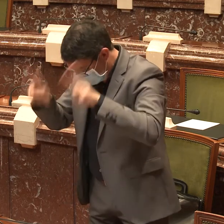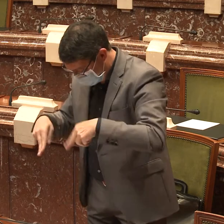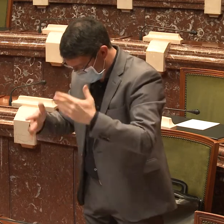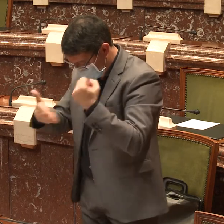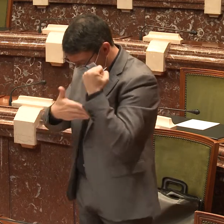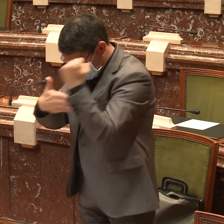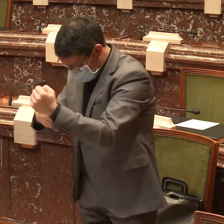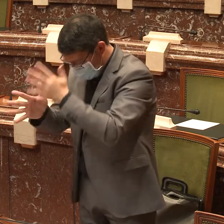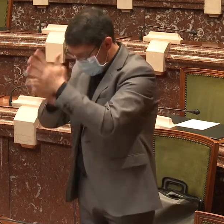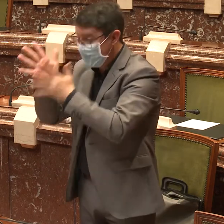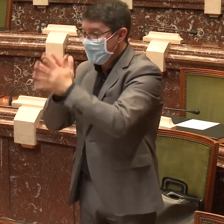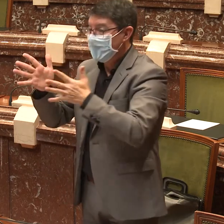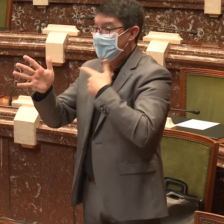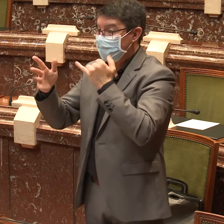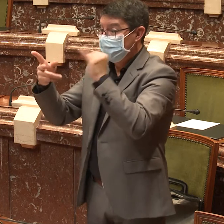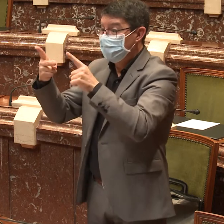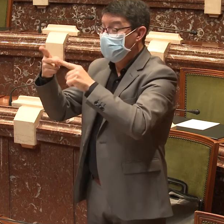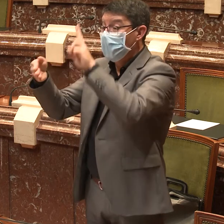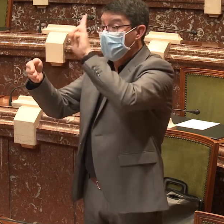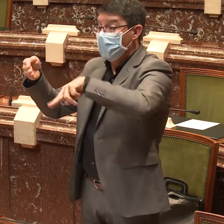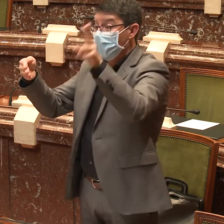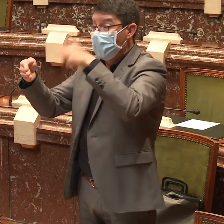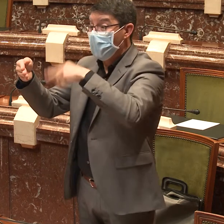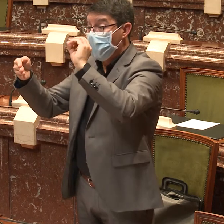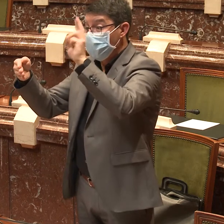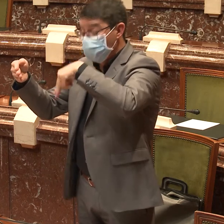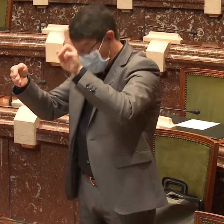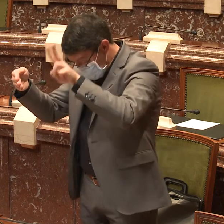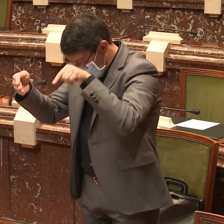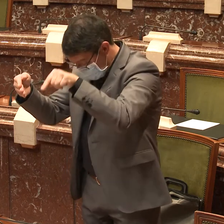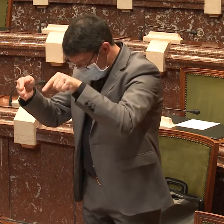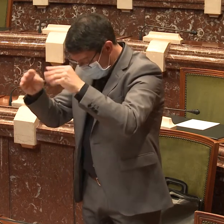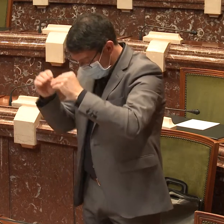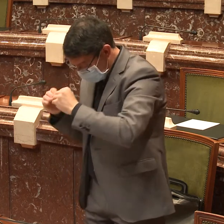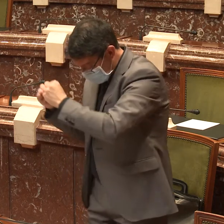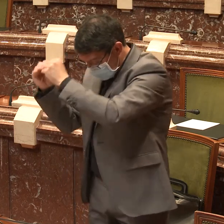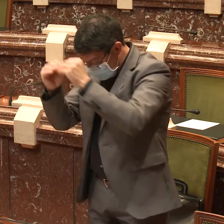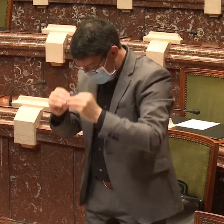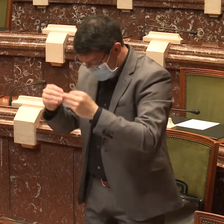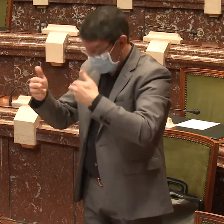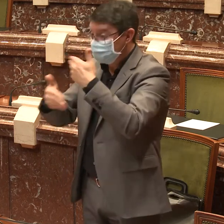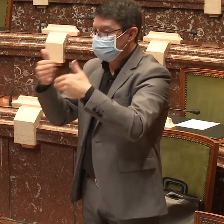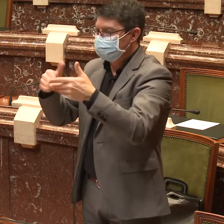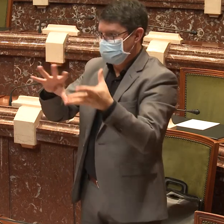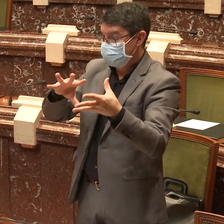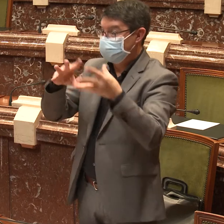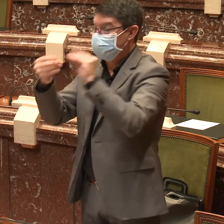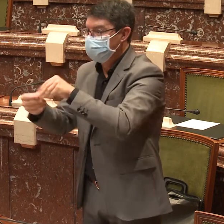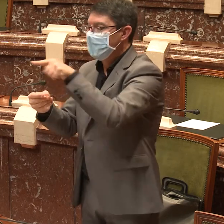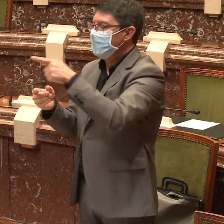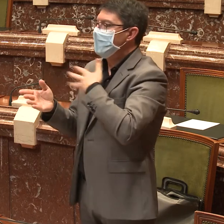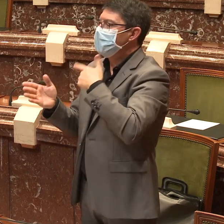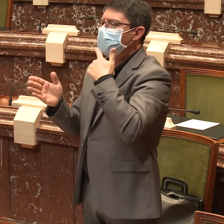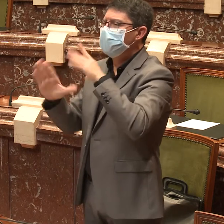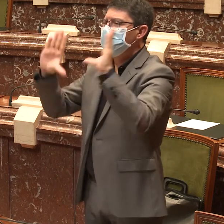barra 2007, del 23 de octubre, por la que se reconocen las lenguas de signos españolas y se regulan los medios de apoyo